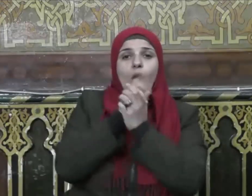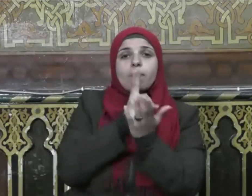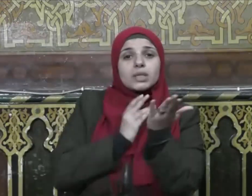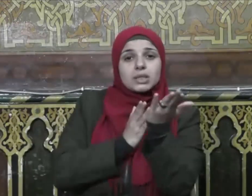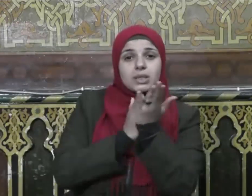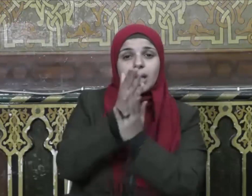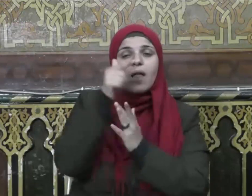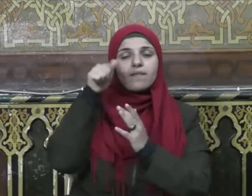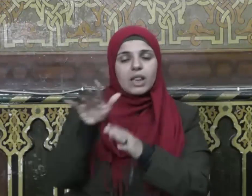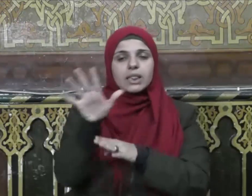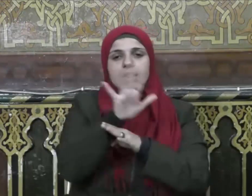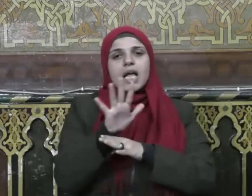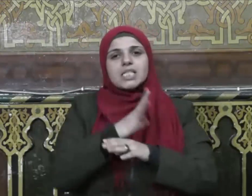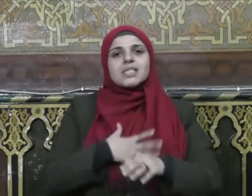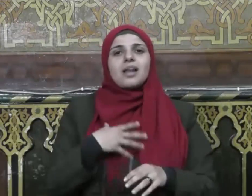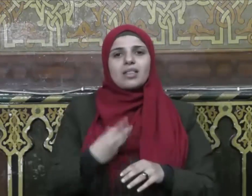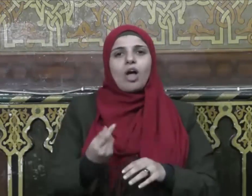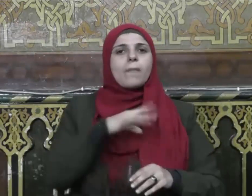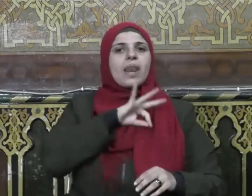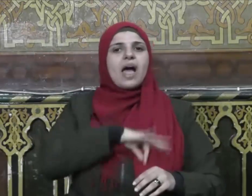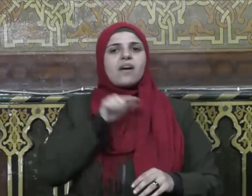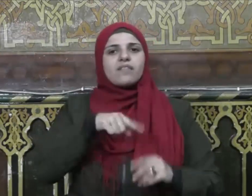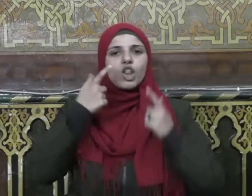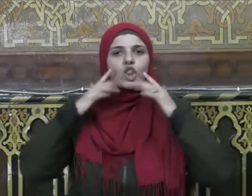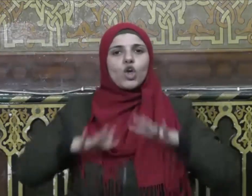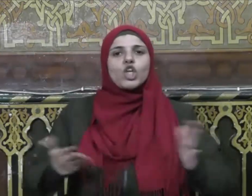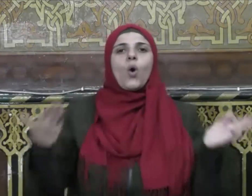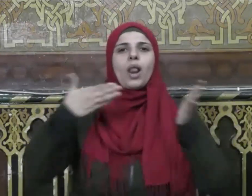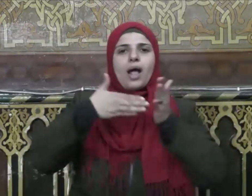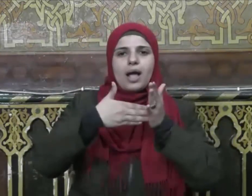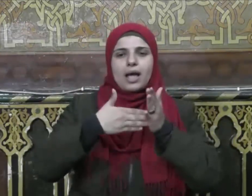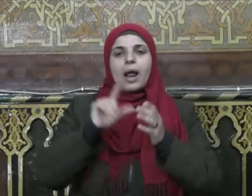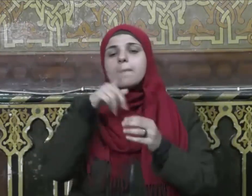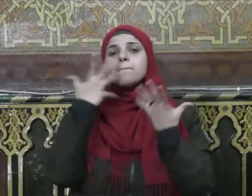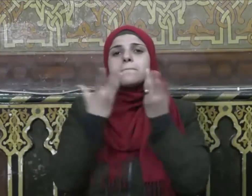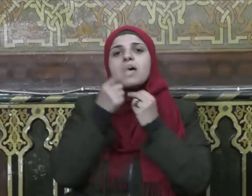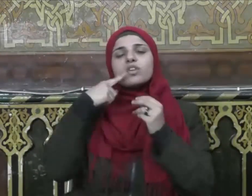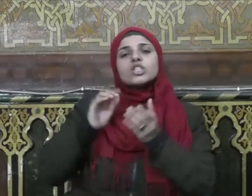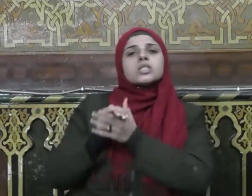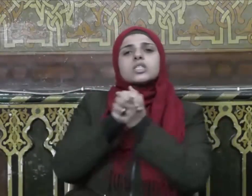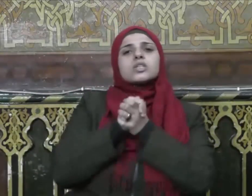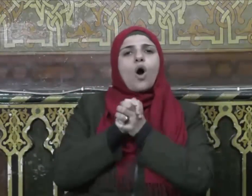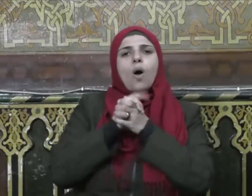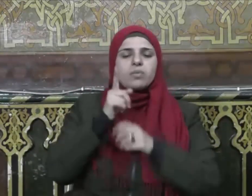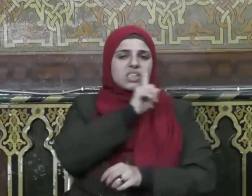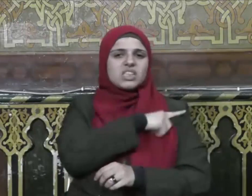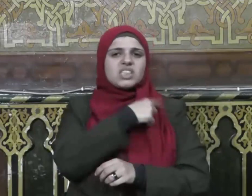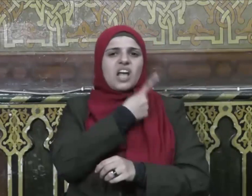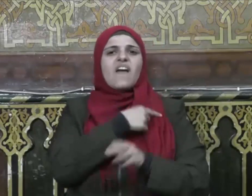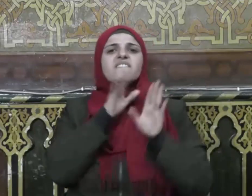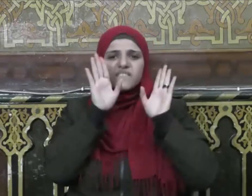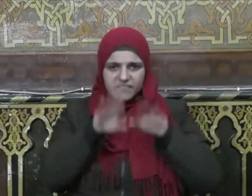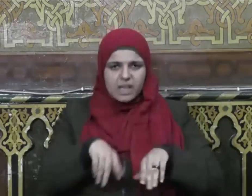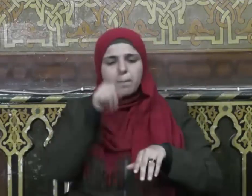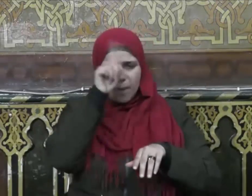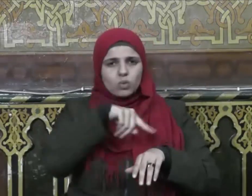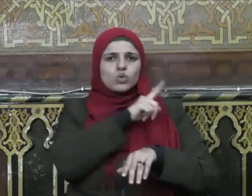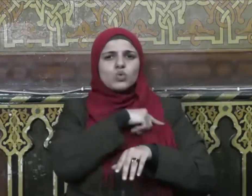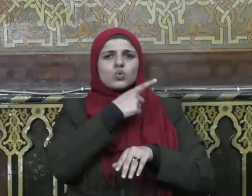أثرها الطيب النافع في الدنيا والآخرة فإن للصحبة السيئة أثرها في تكوين الشخصية